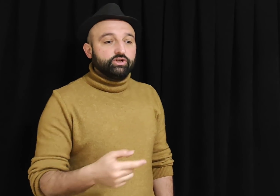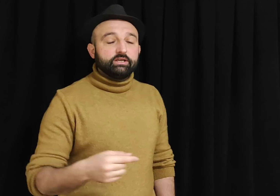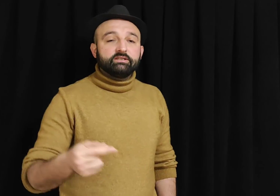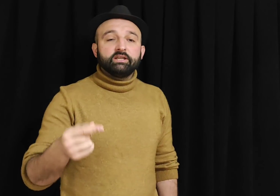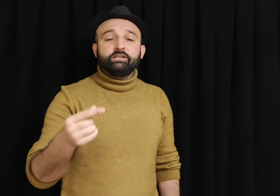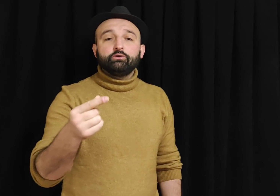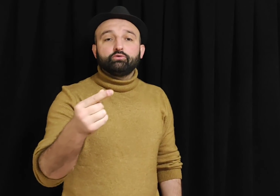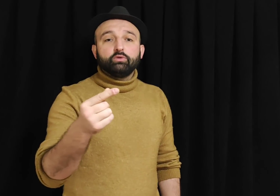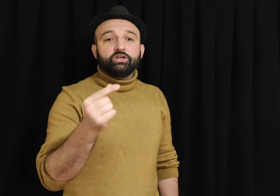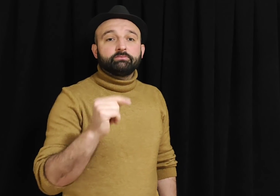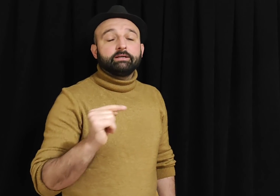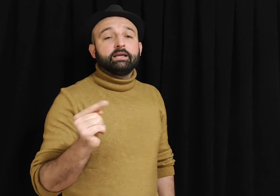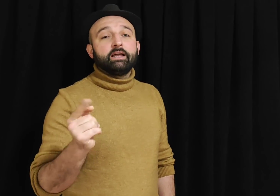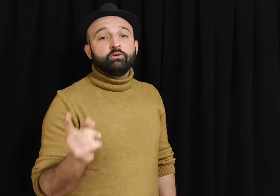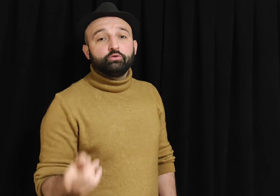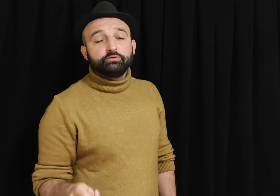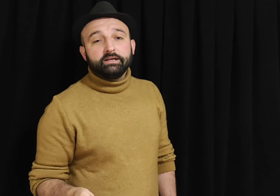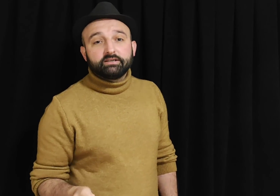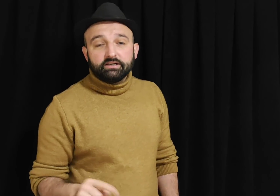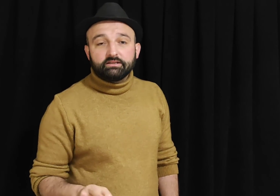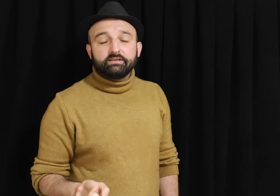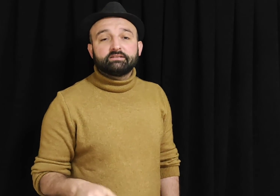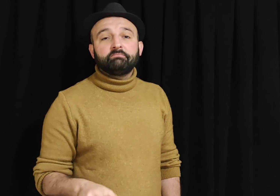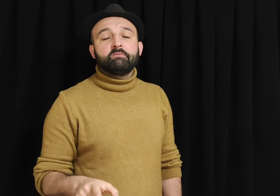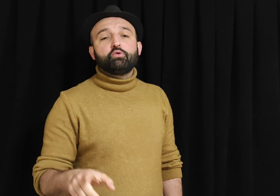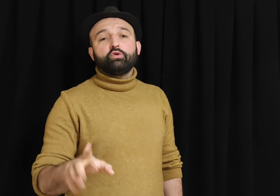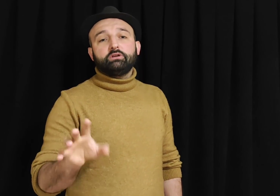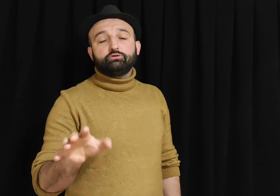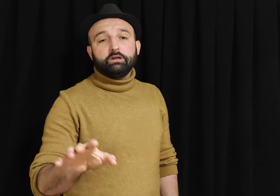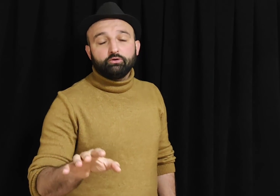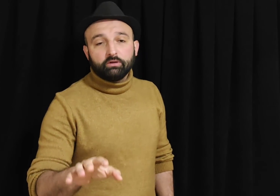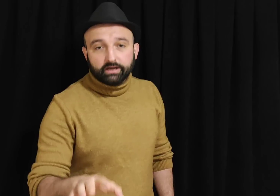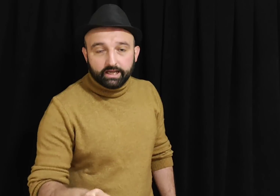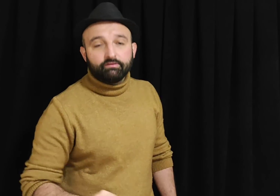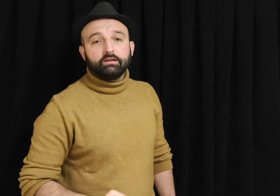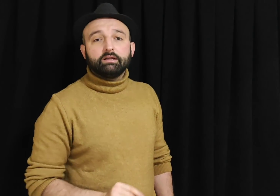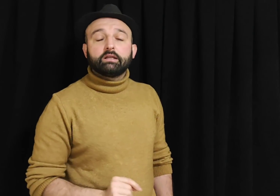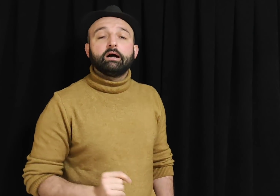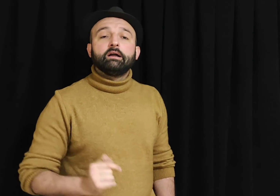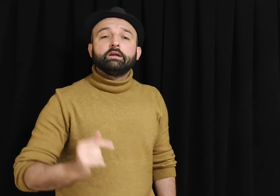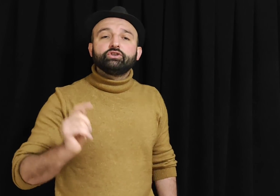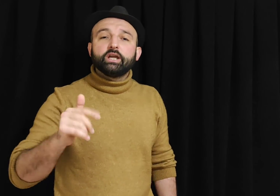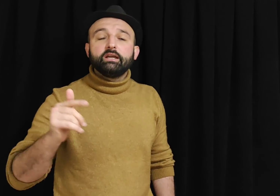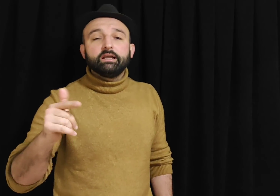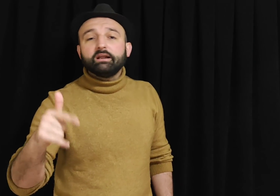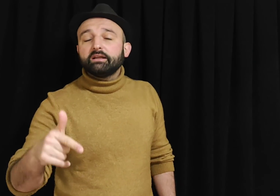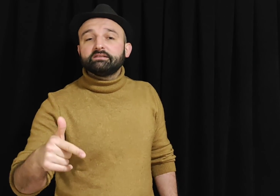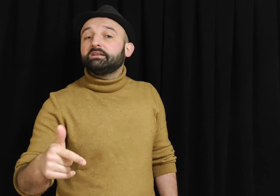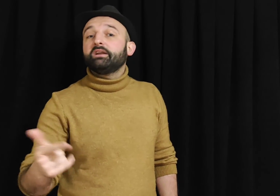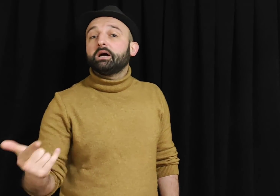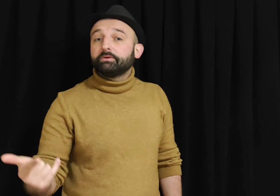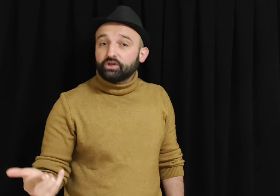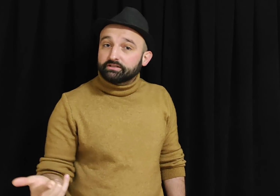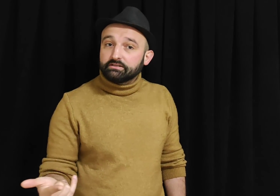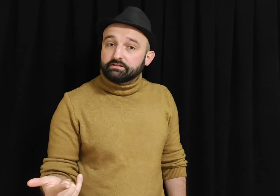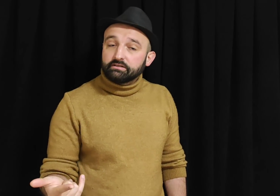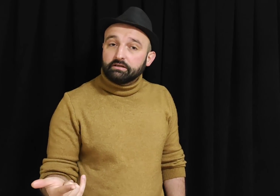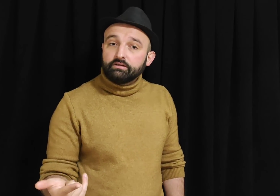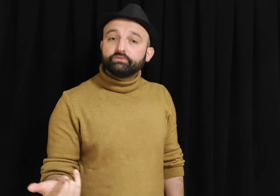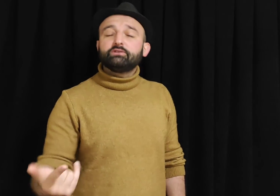içerisindeki ulaşıma gelen yüzde kırklık zam mı protesto ediyorlar. Eyvallah da şehirler arasında ne yapacaksınız? Siz